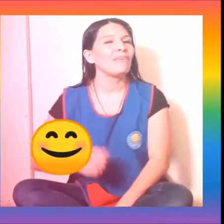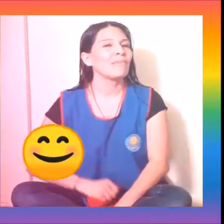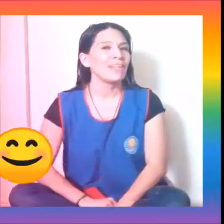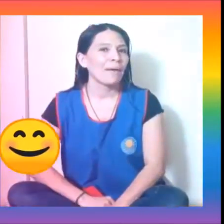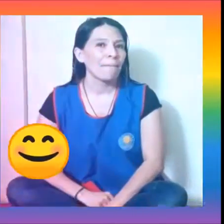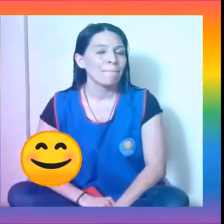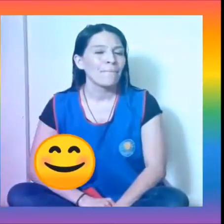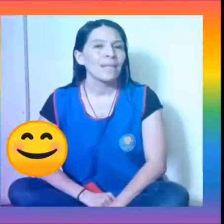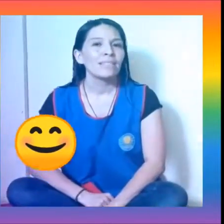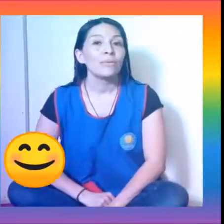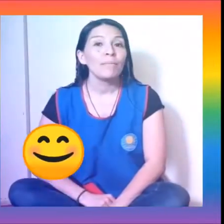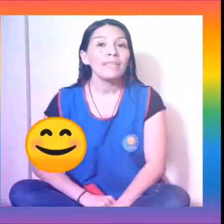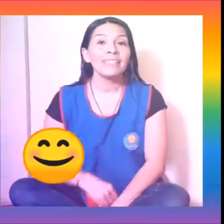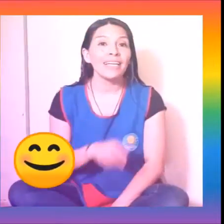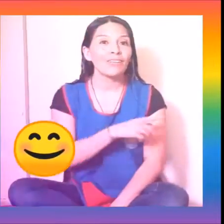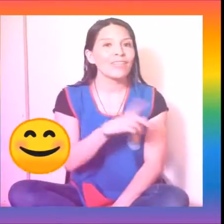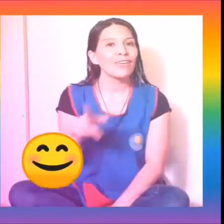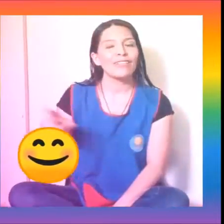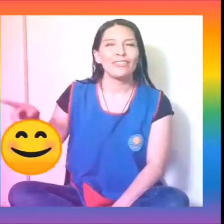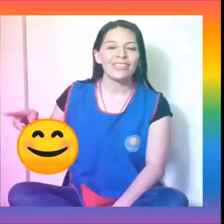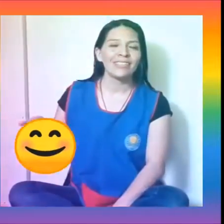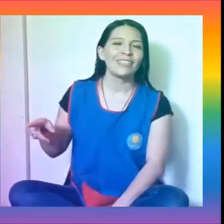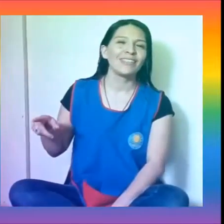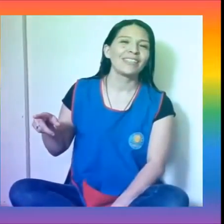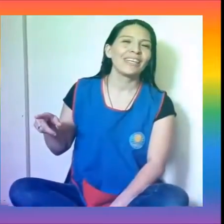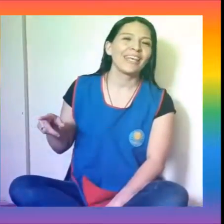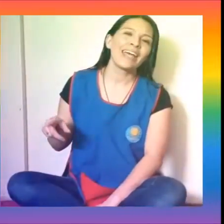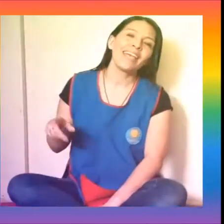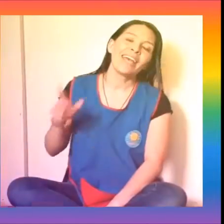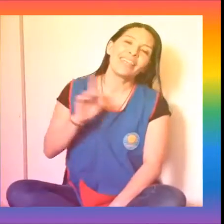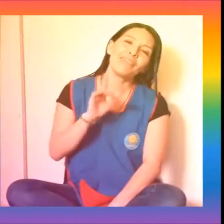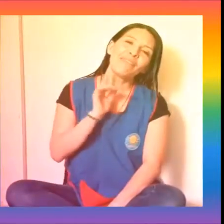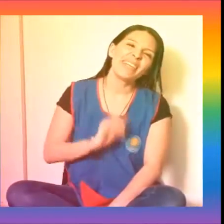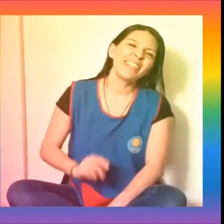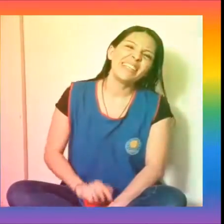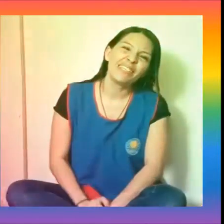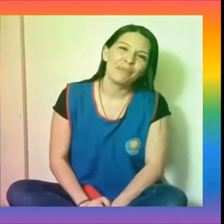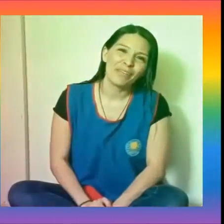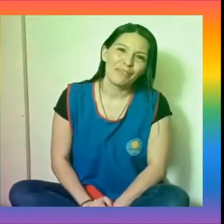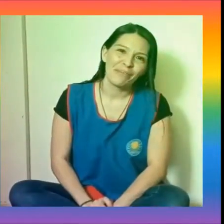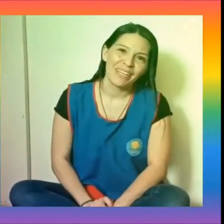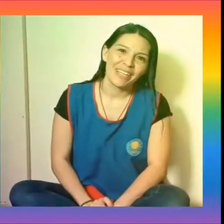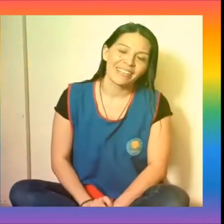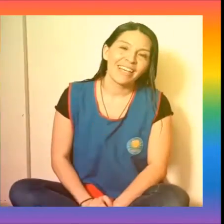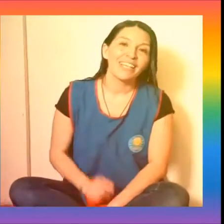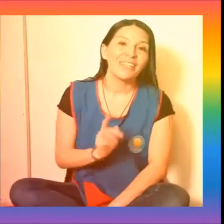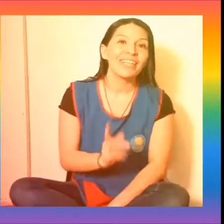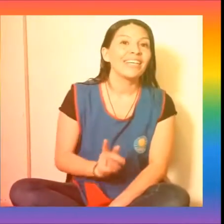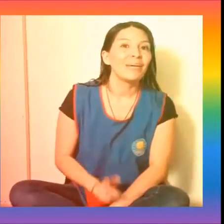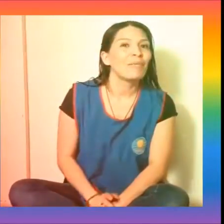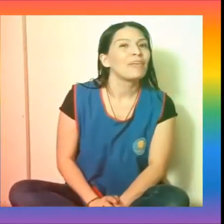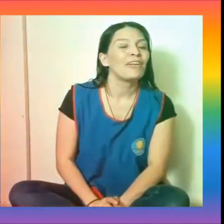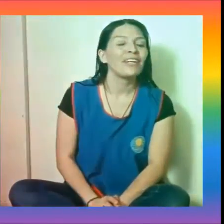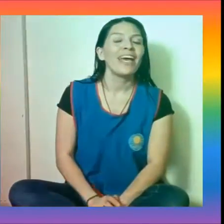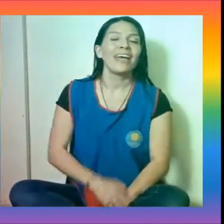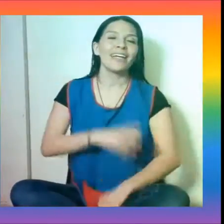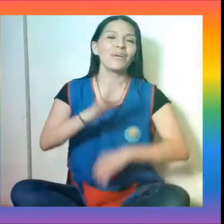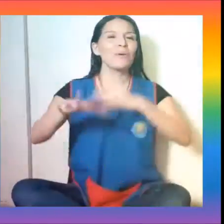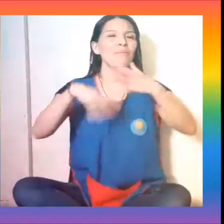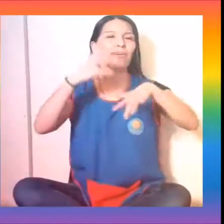Familia. Seguramente ya les contaron las otras señas que hay diferentes tipos de familias. Yo les quería proponer hoy que juguemos